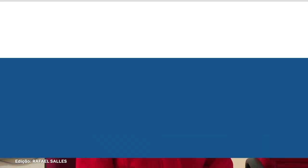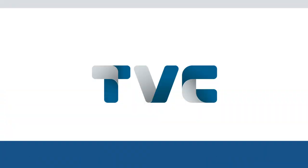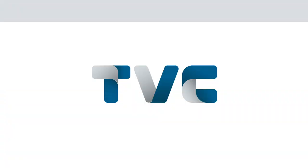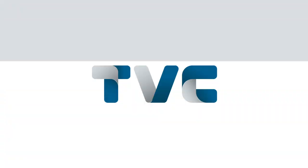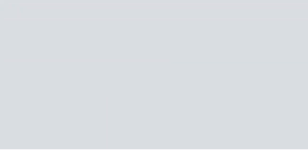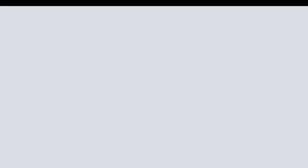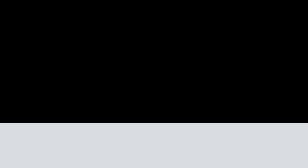do TVC.